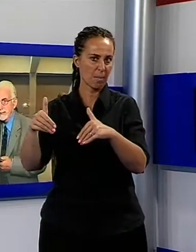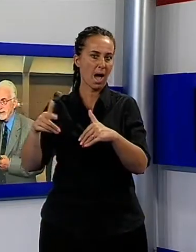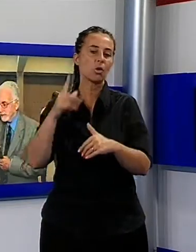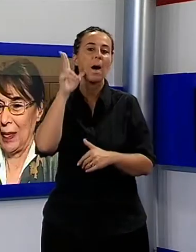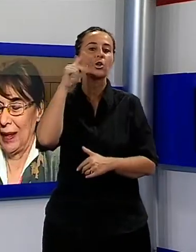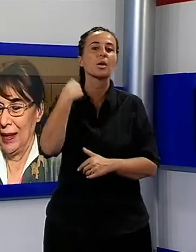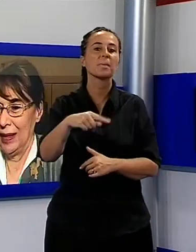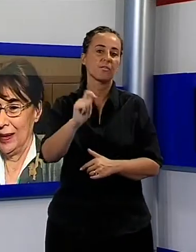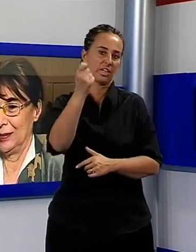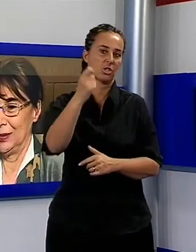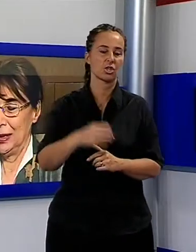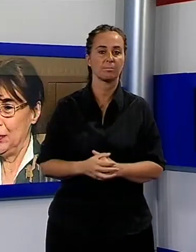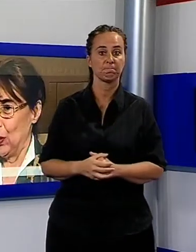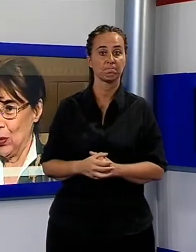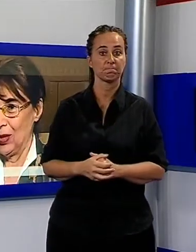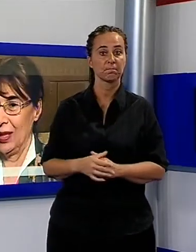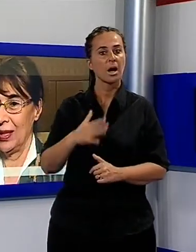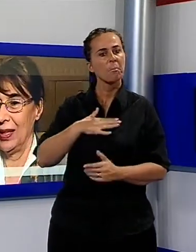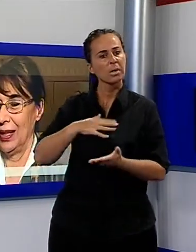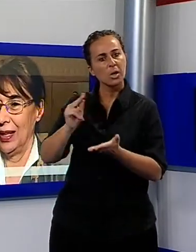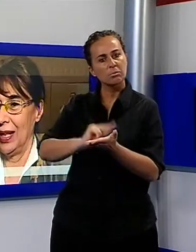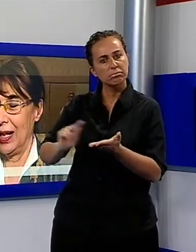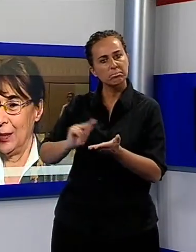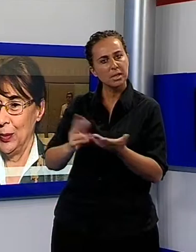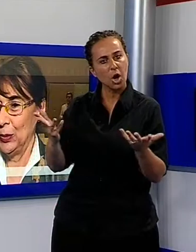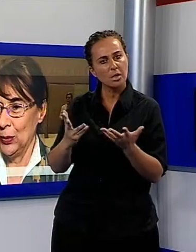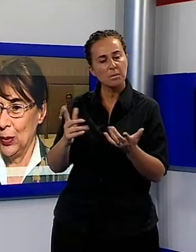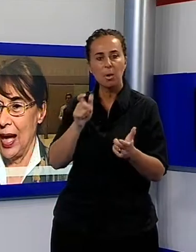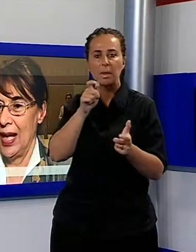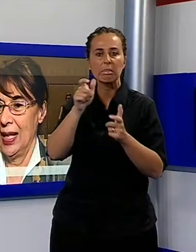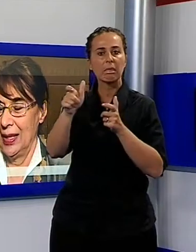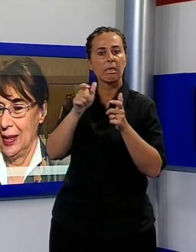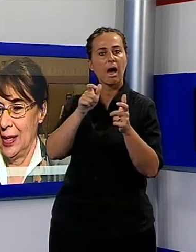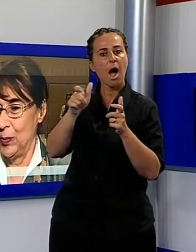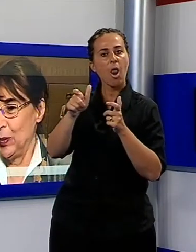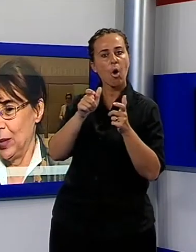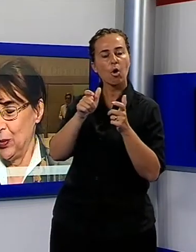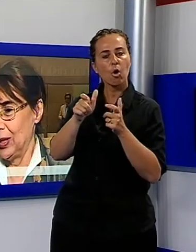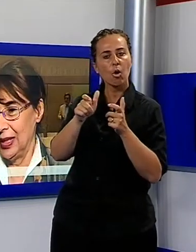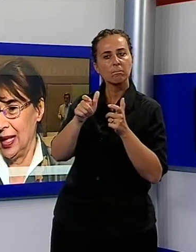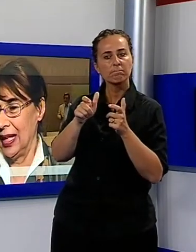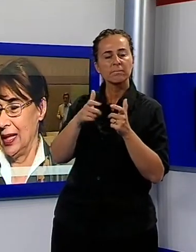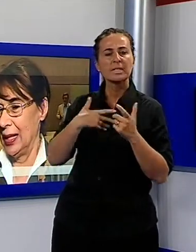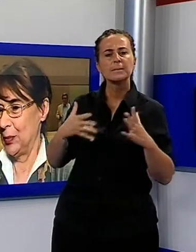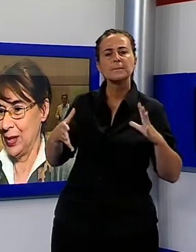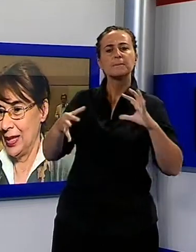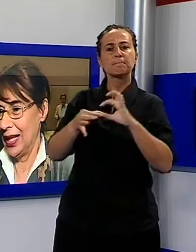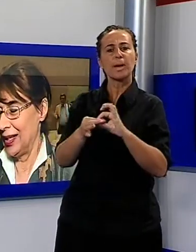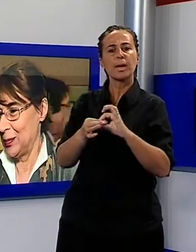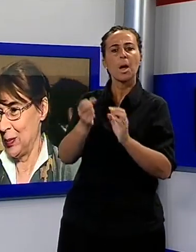di simbiosi. La pittura esprime la poesia e la poesia esprime